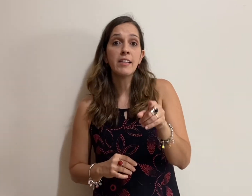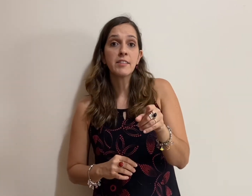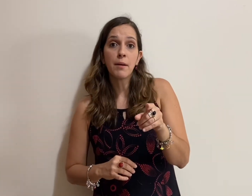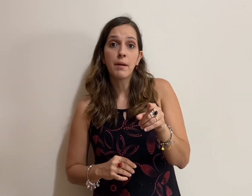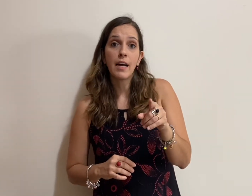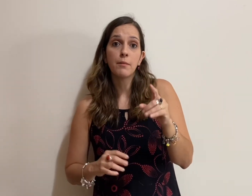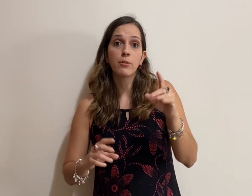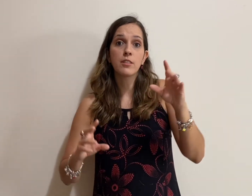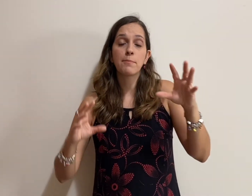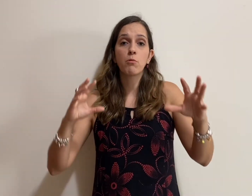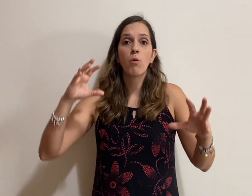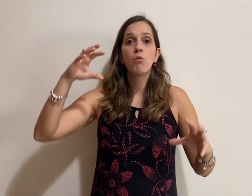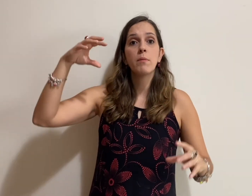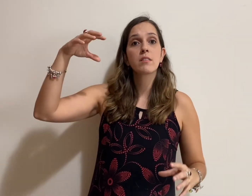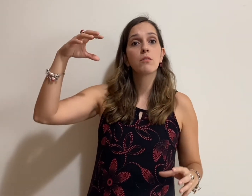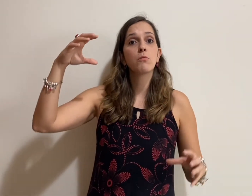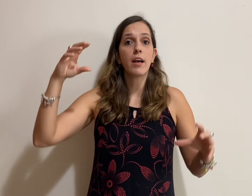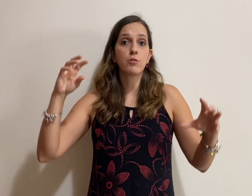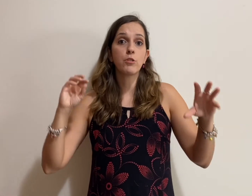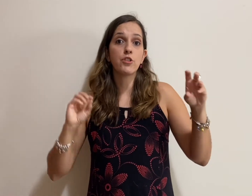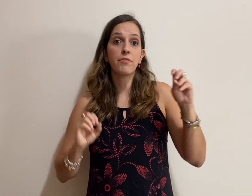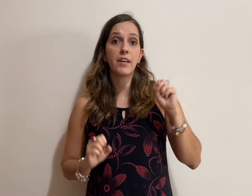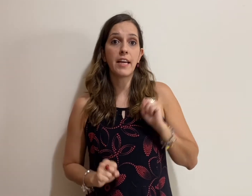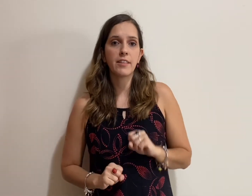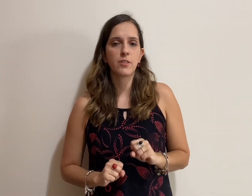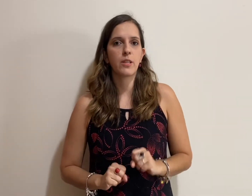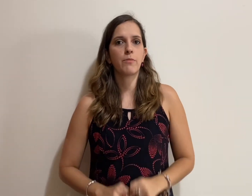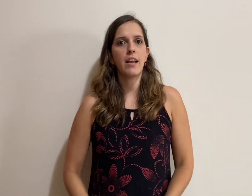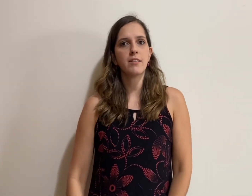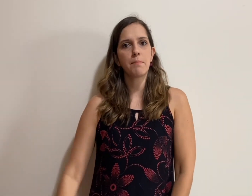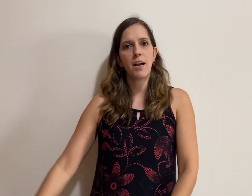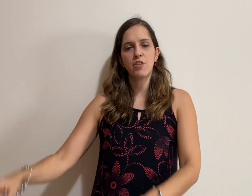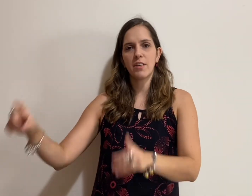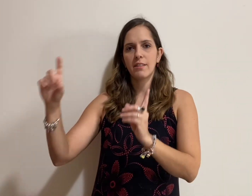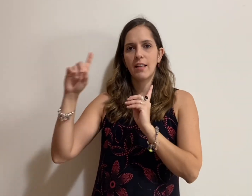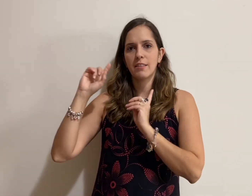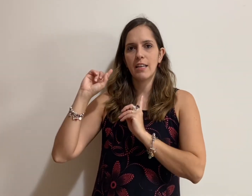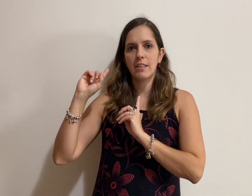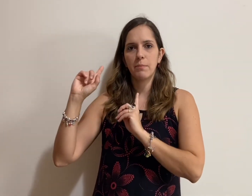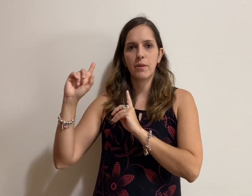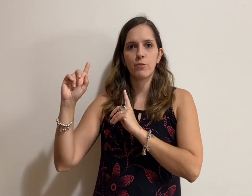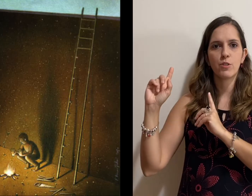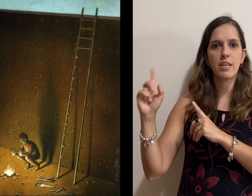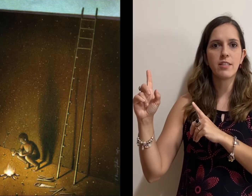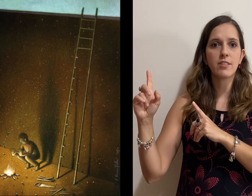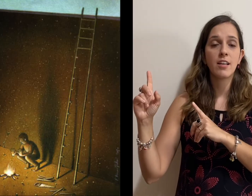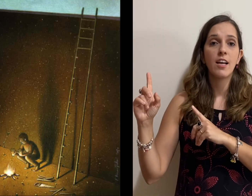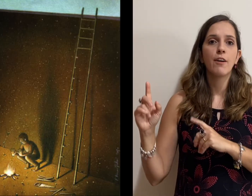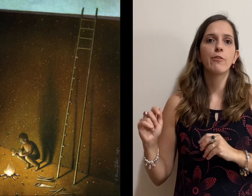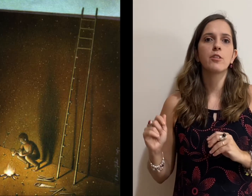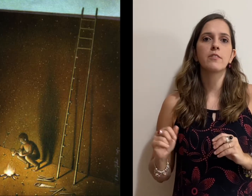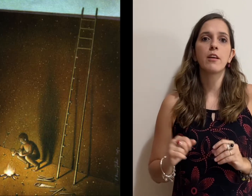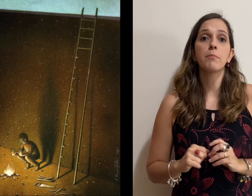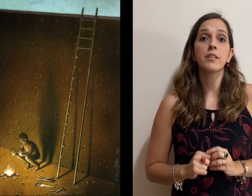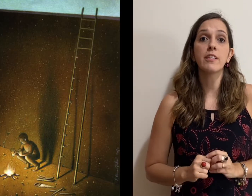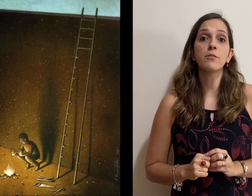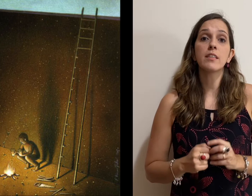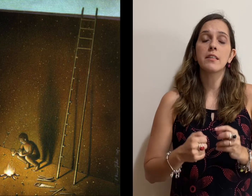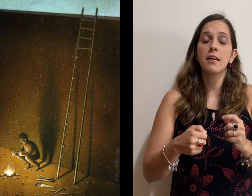trabalha, por exemplo, com algumas angulações diferentes. Então, nessa imagem que está na telinha para vocês, você tem o menino que está